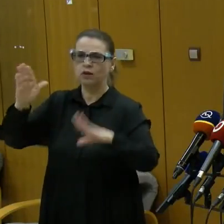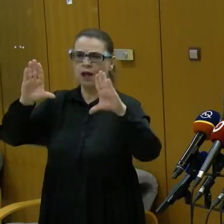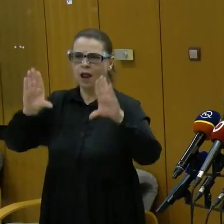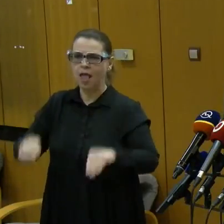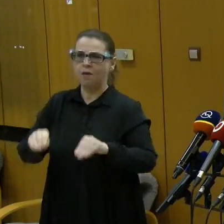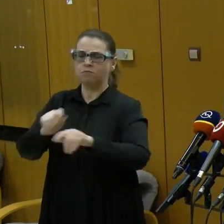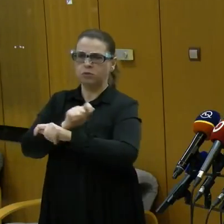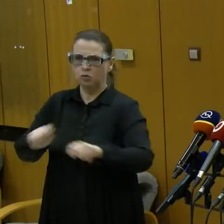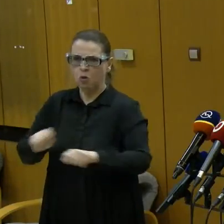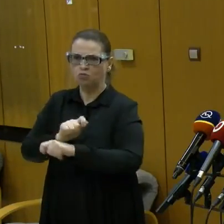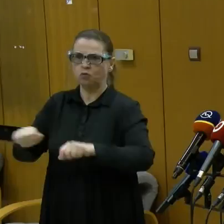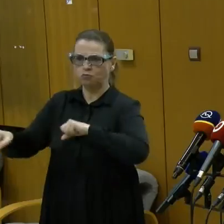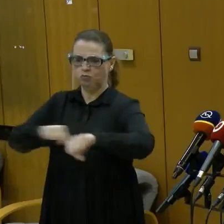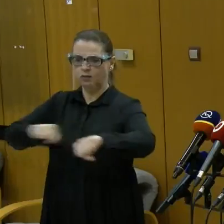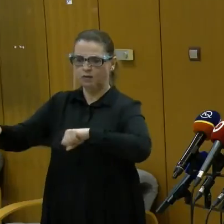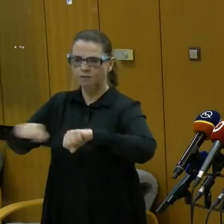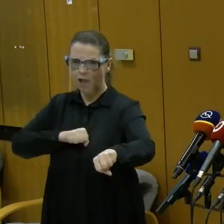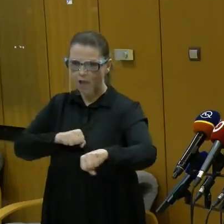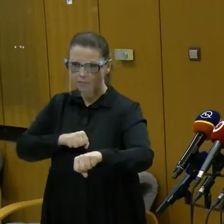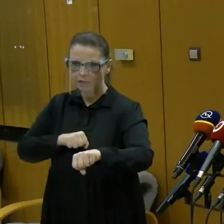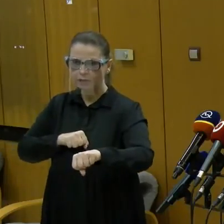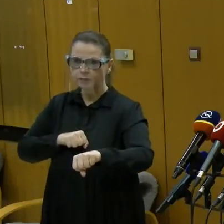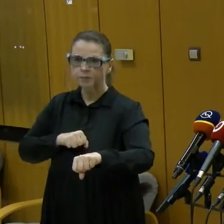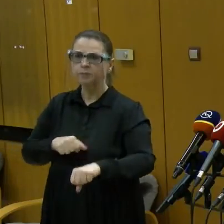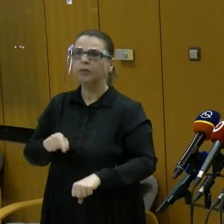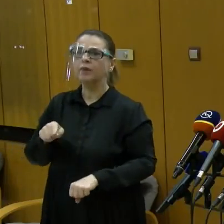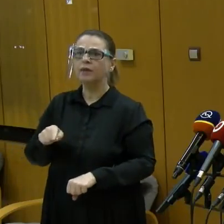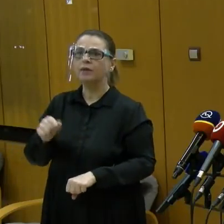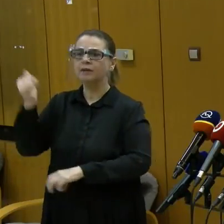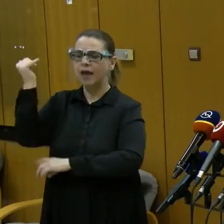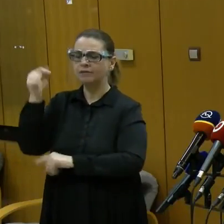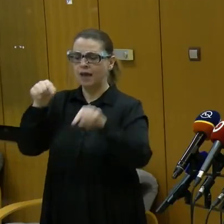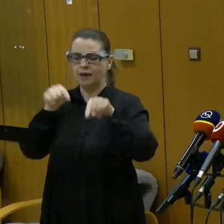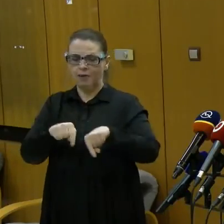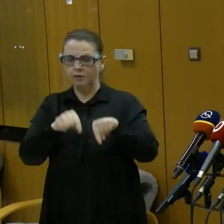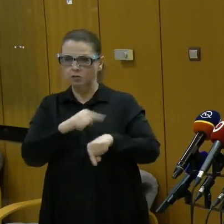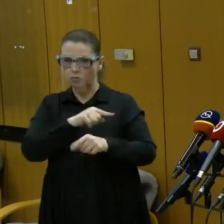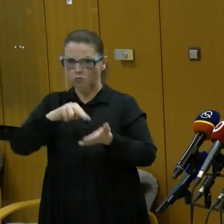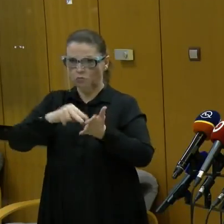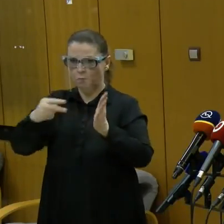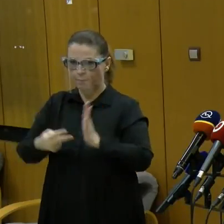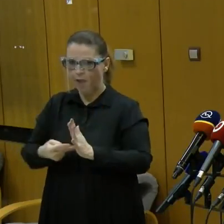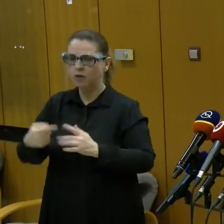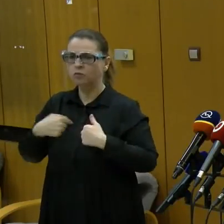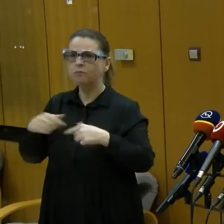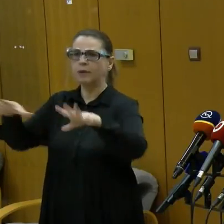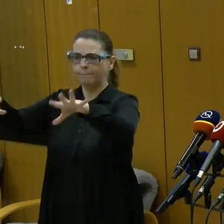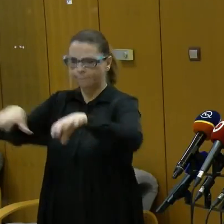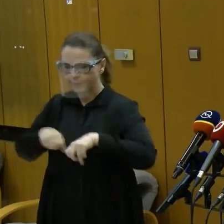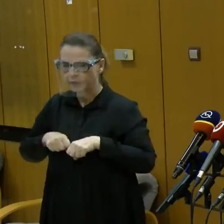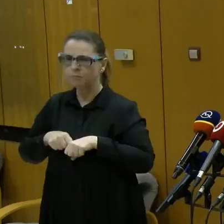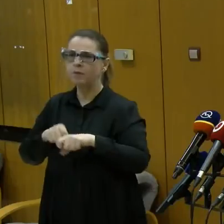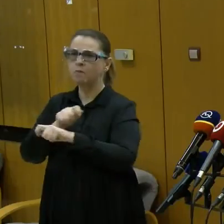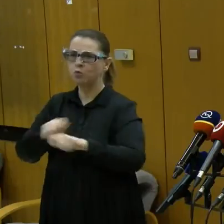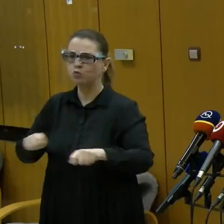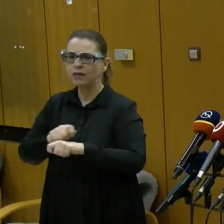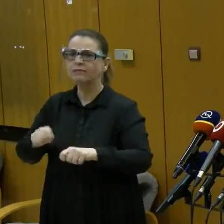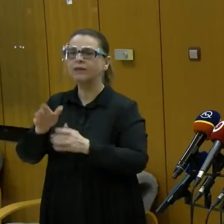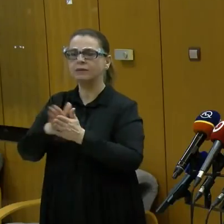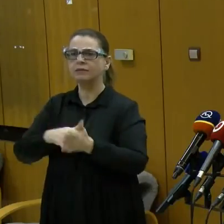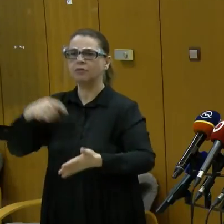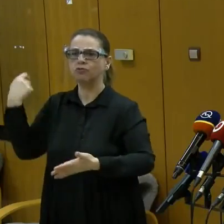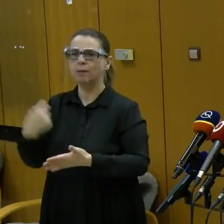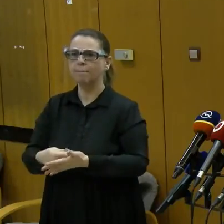ktorým na podklade týchto ním navrhovaných epidemiologických opatrení vlastne príjmeme uznesenie, ktoré začne